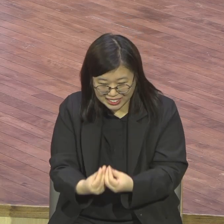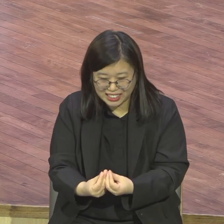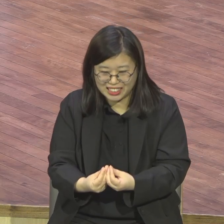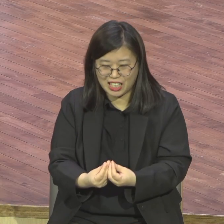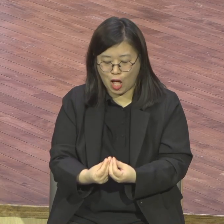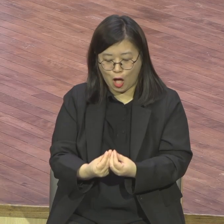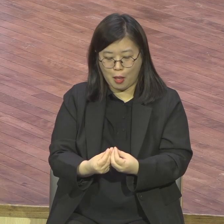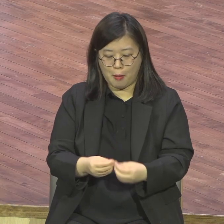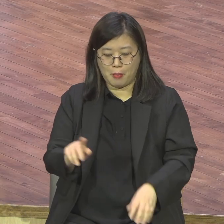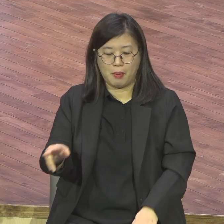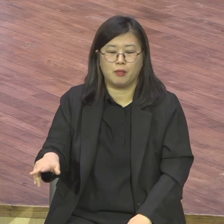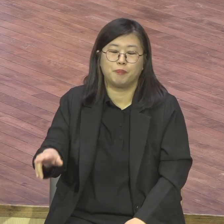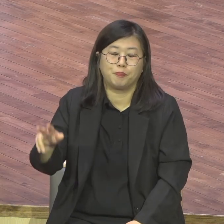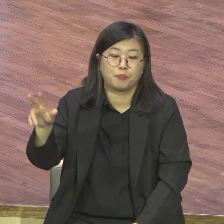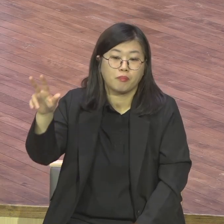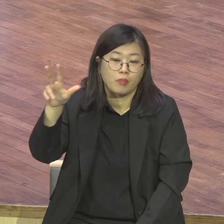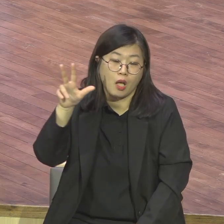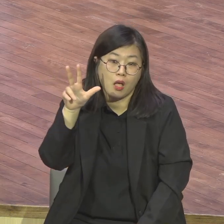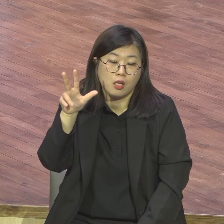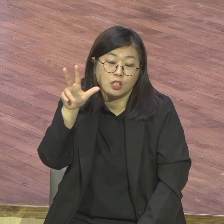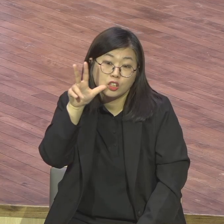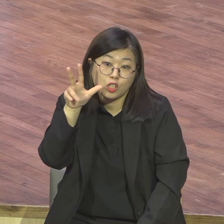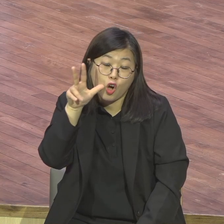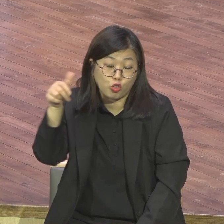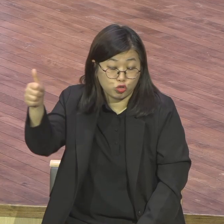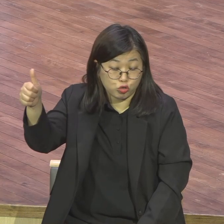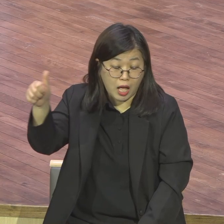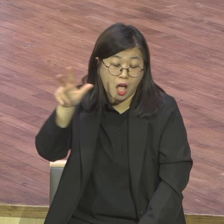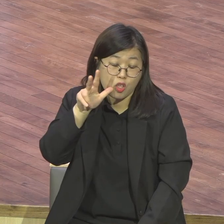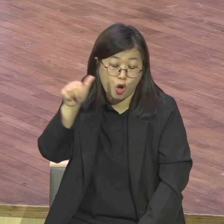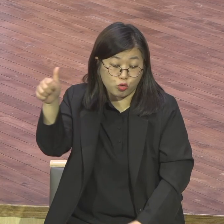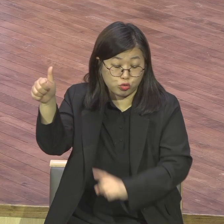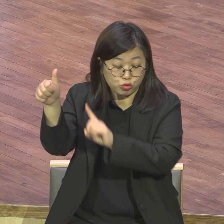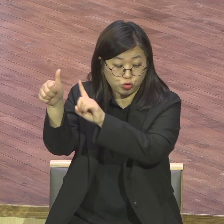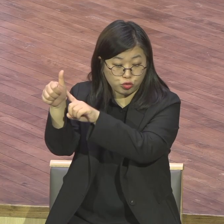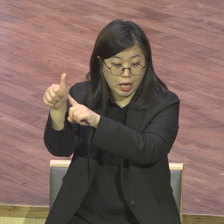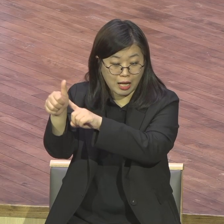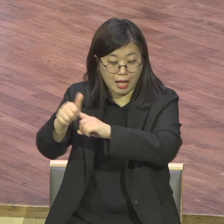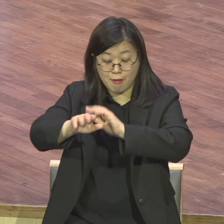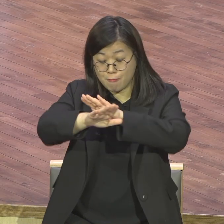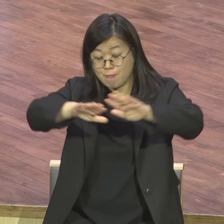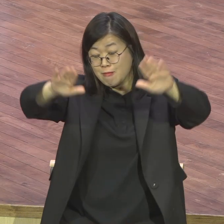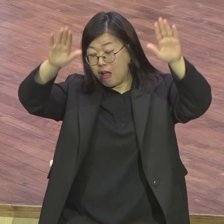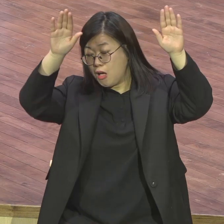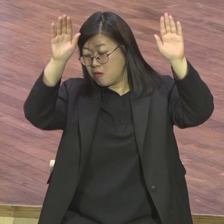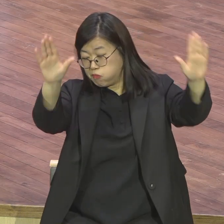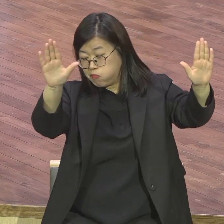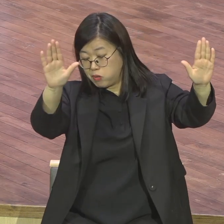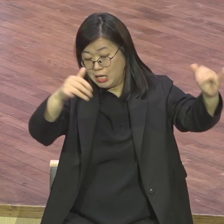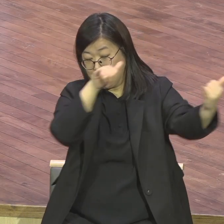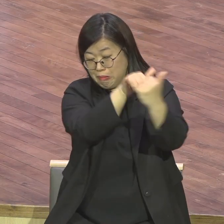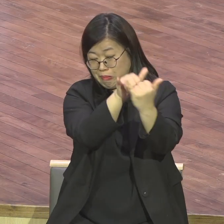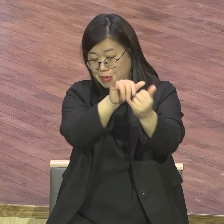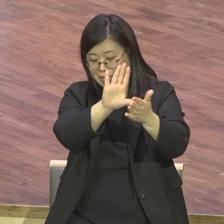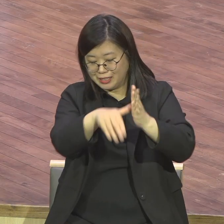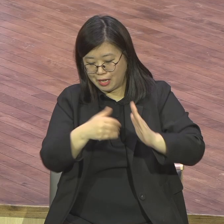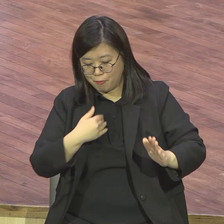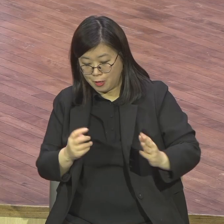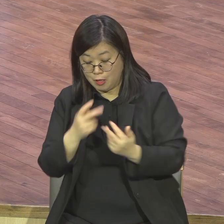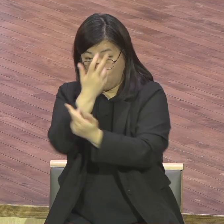이런 일이 일어났잖아요. 아멜레카 사울 때 그러니까 이런